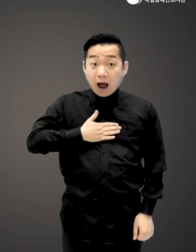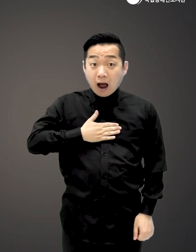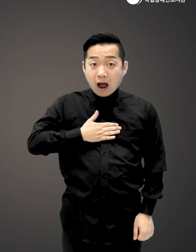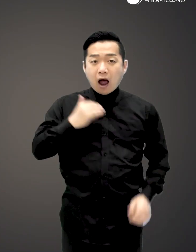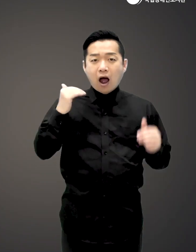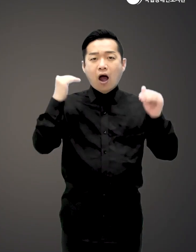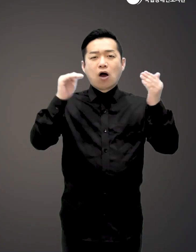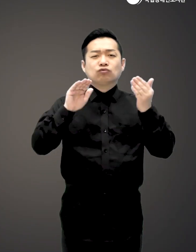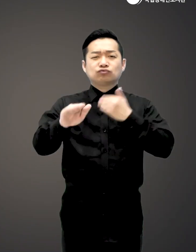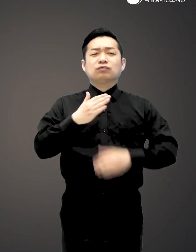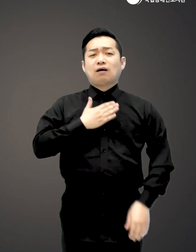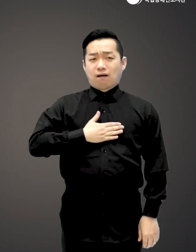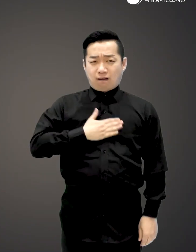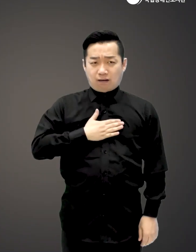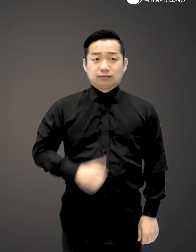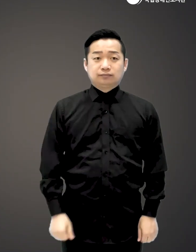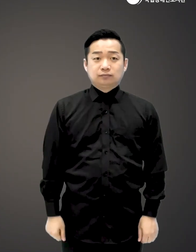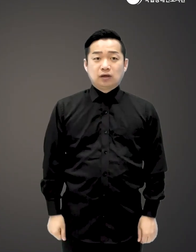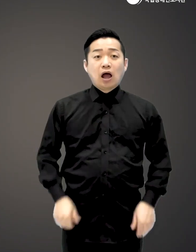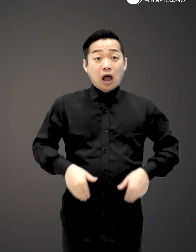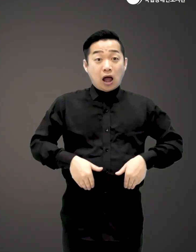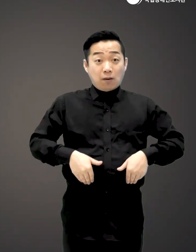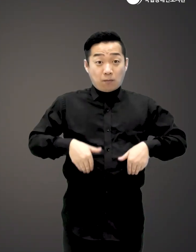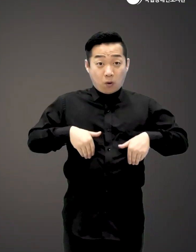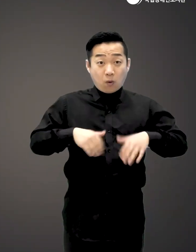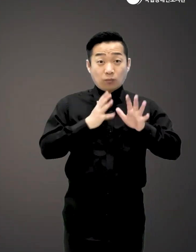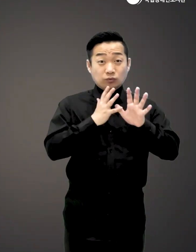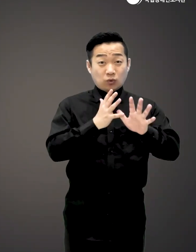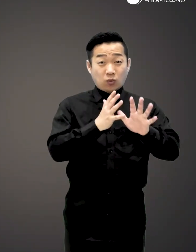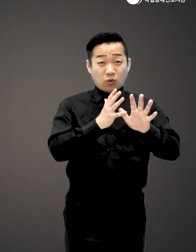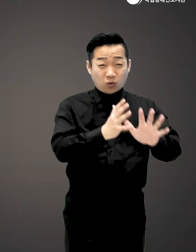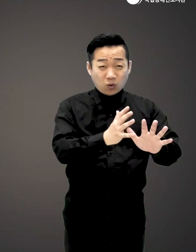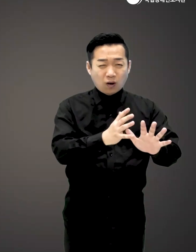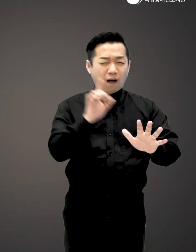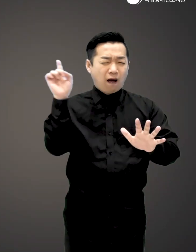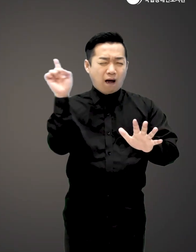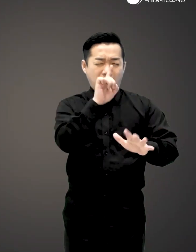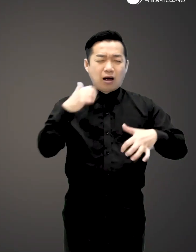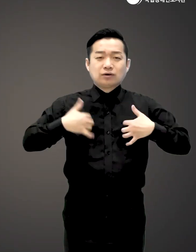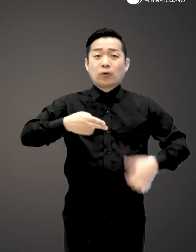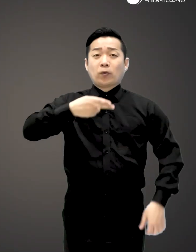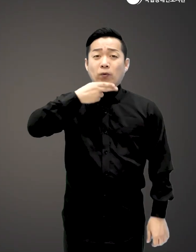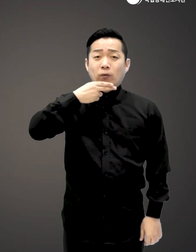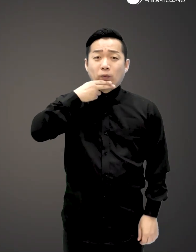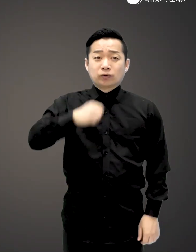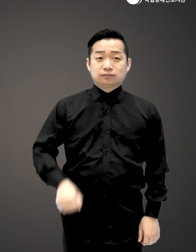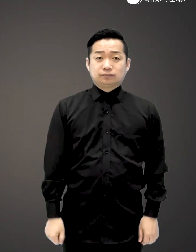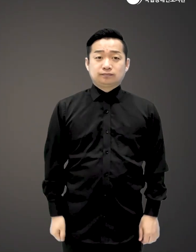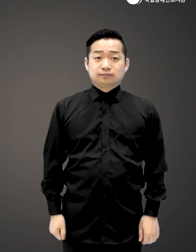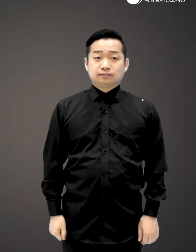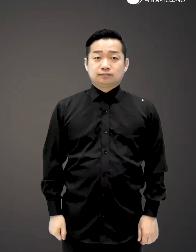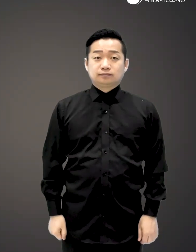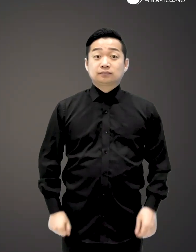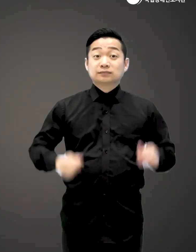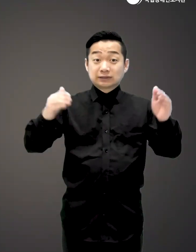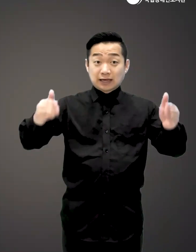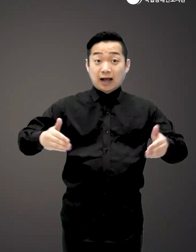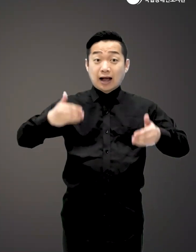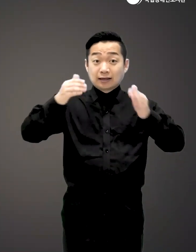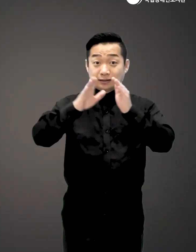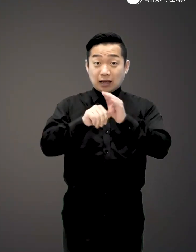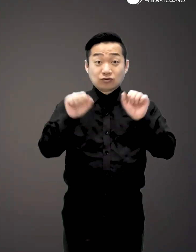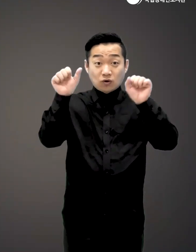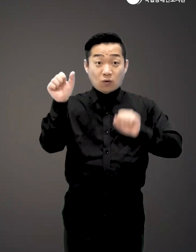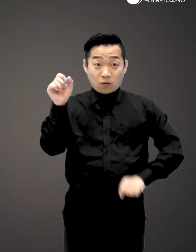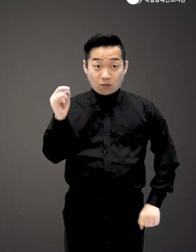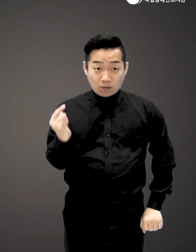성인이 된 후 봄에 떠났던 소풍은 하나도 즐겁지 않았고 가을에 했던